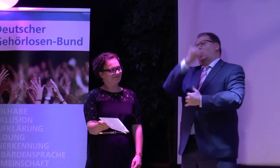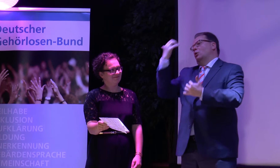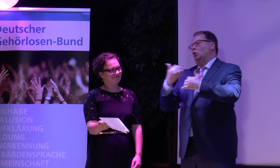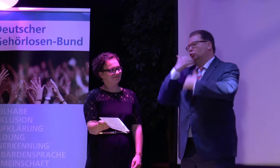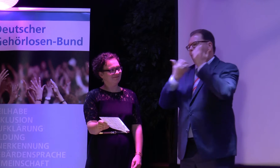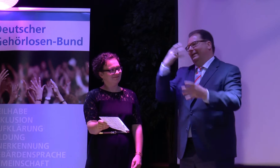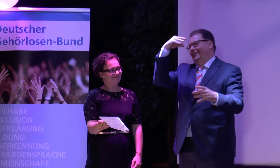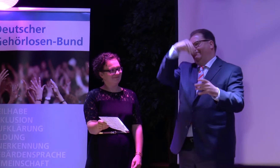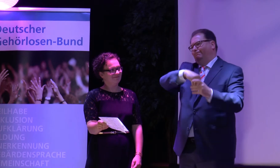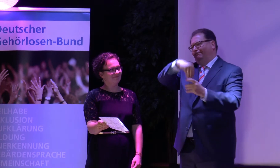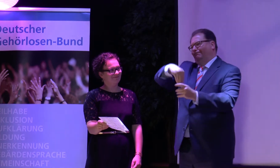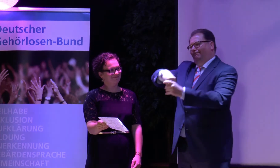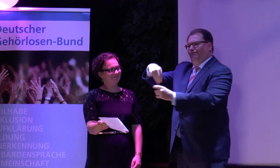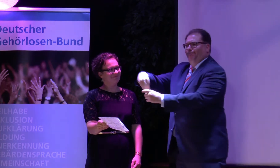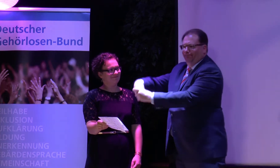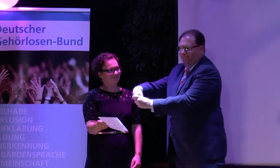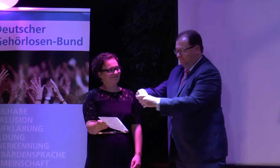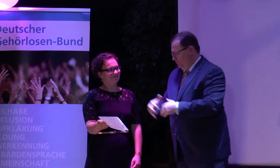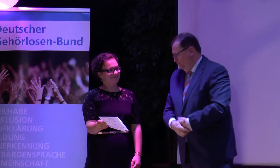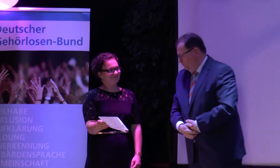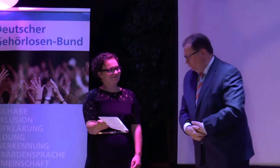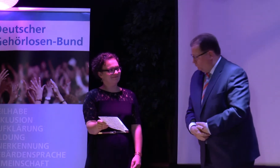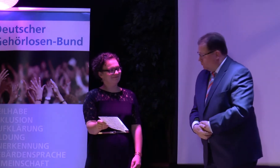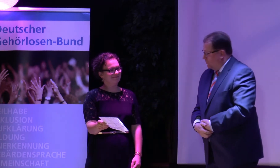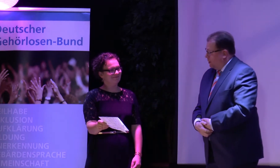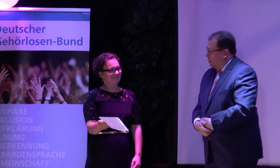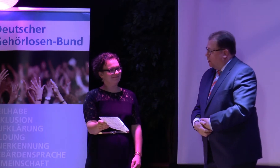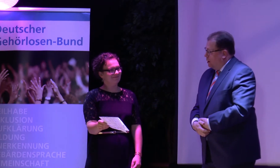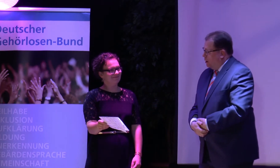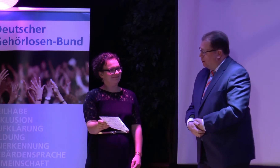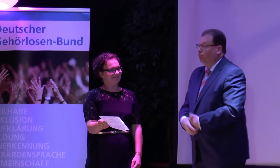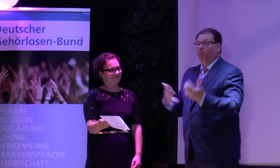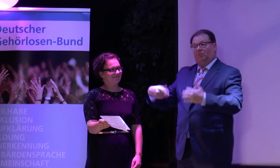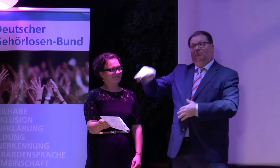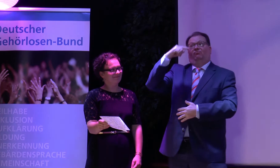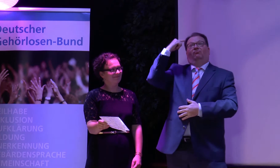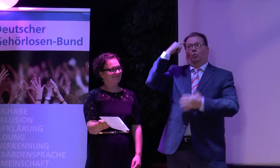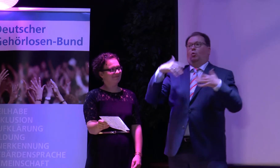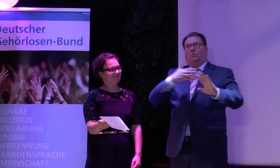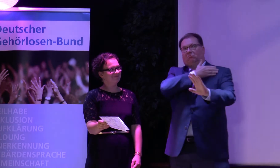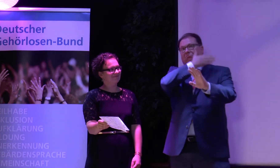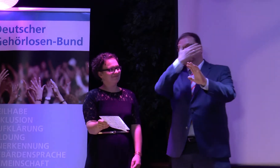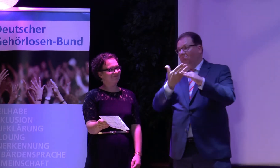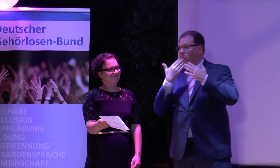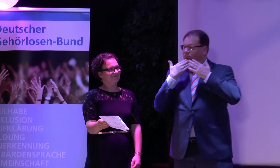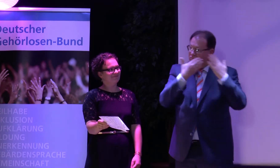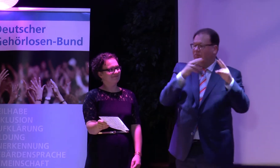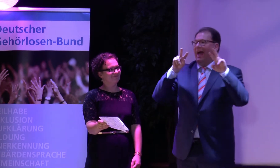Ich sag mal, die stecken alle drei in der 90-jährigen Geschichte des Deutschen Gehörigenbundes sehr stark.